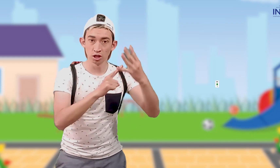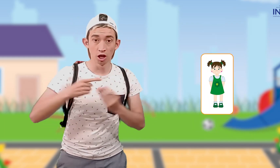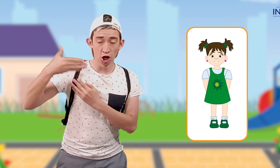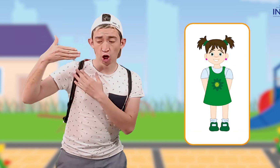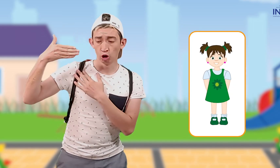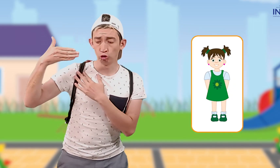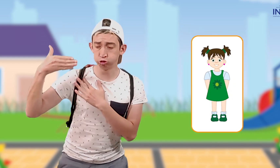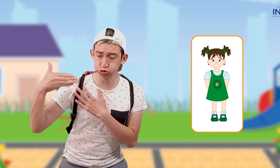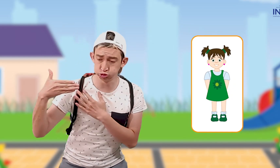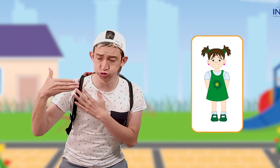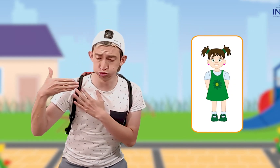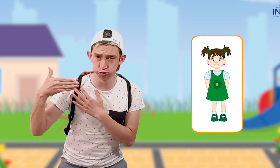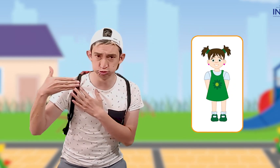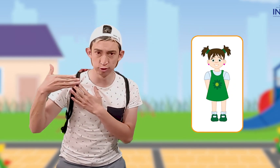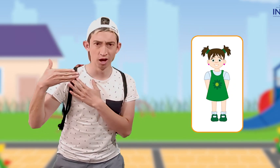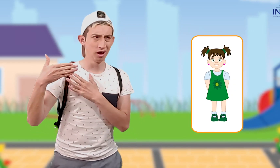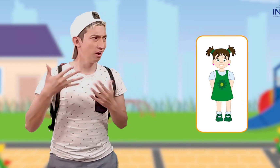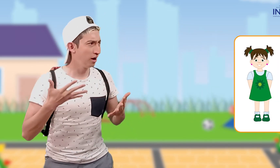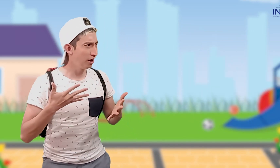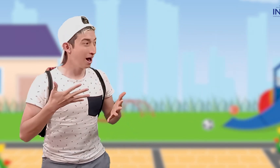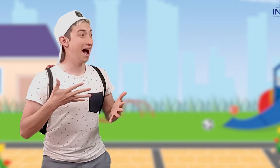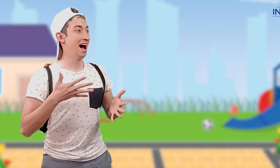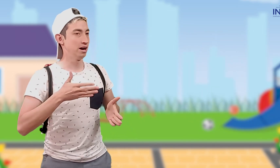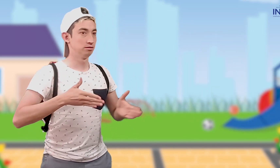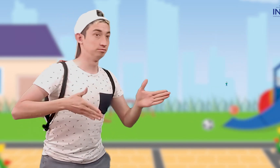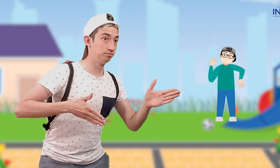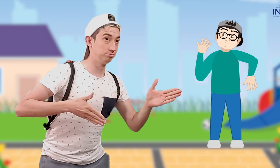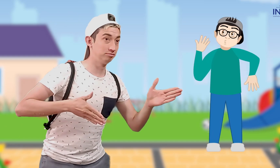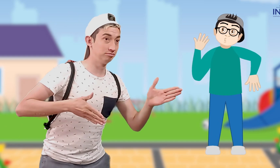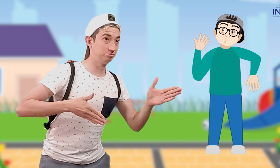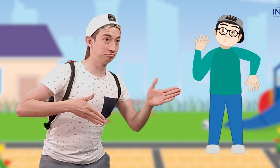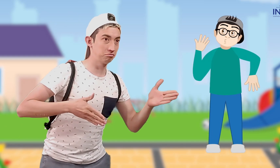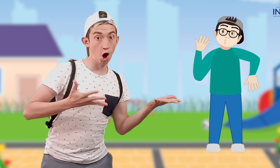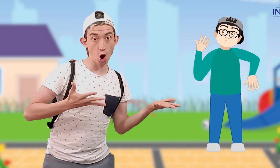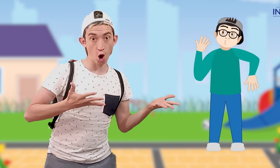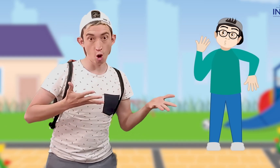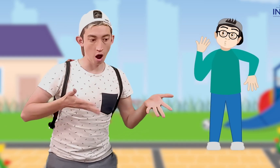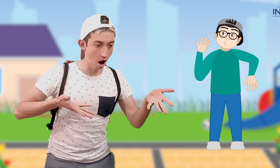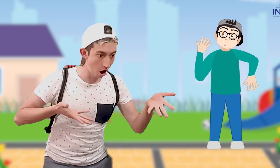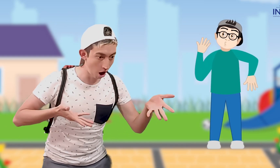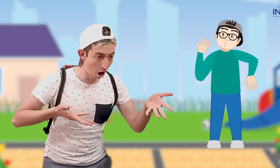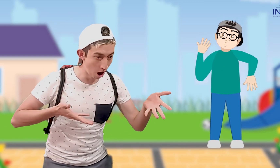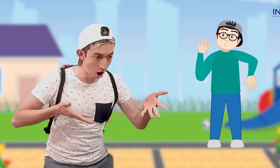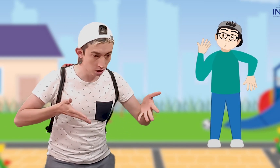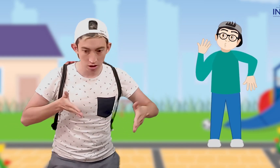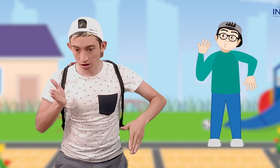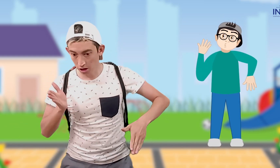cuarta seña es bajo. Aquí deberán quedarse como estatuas. Pueden quedar en cualquier posición. Lo